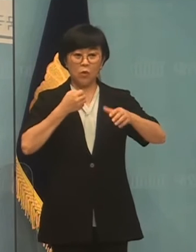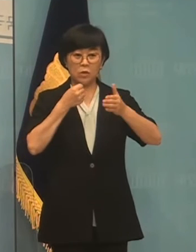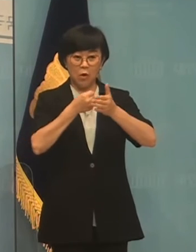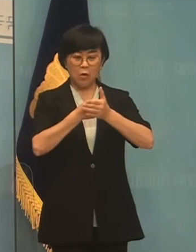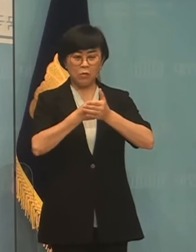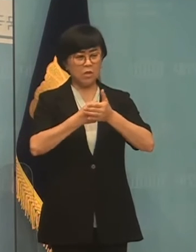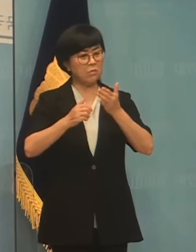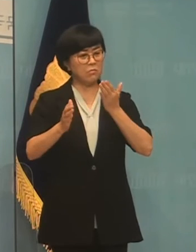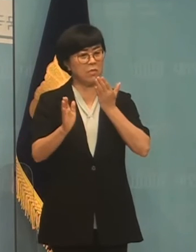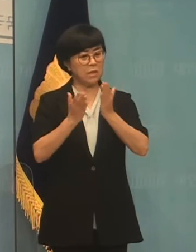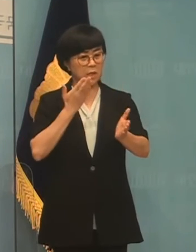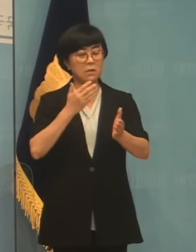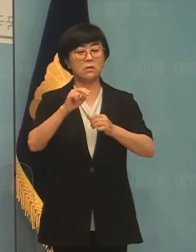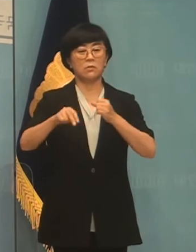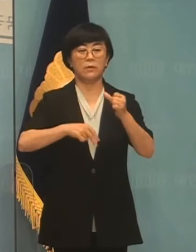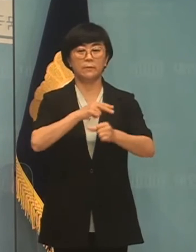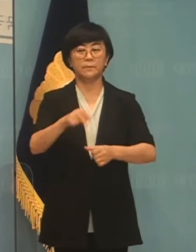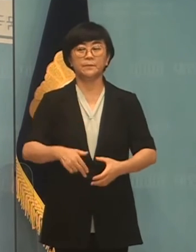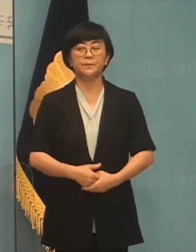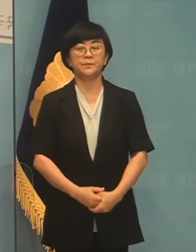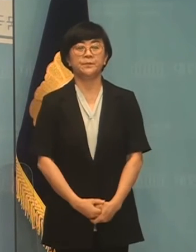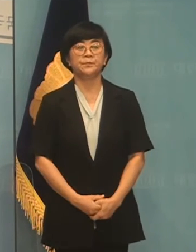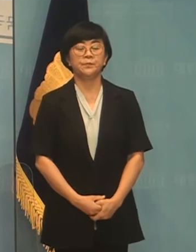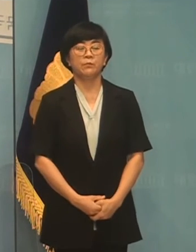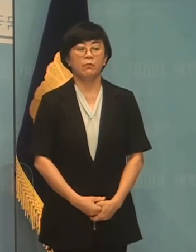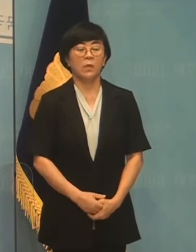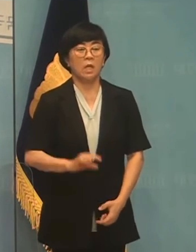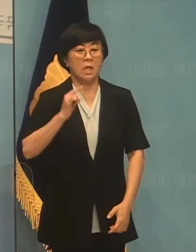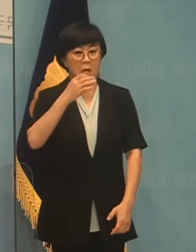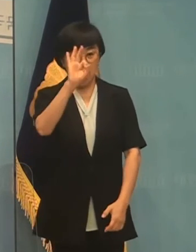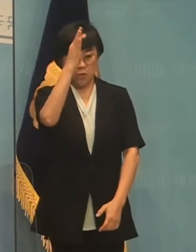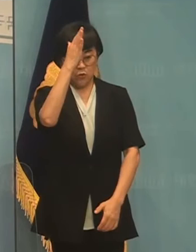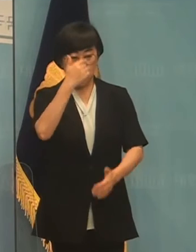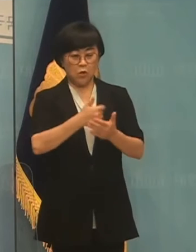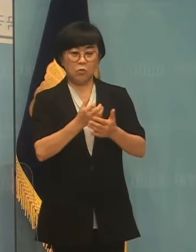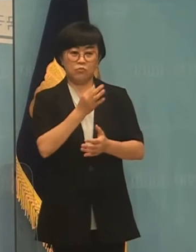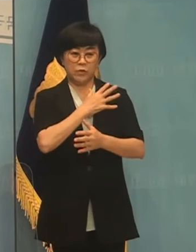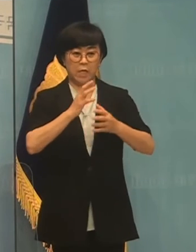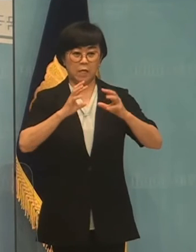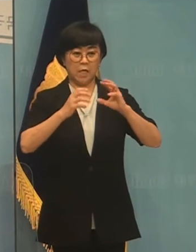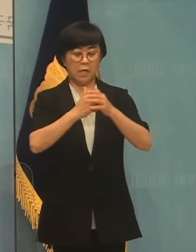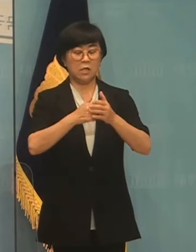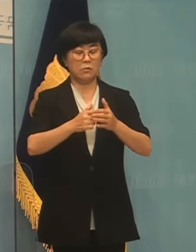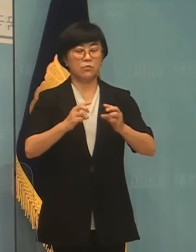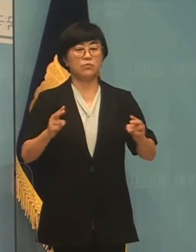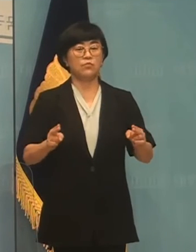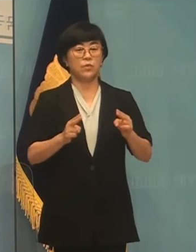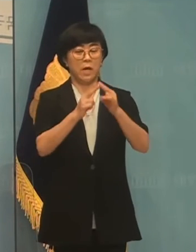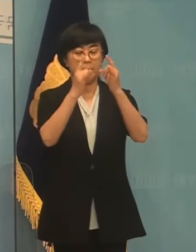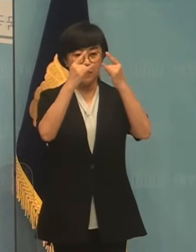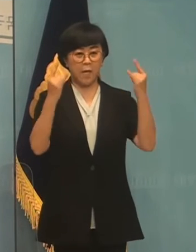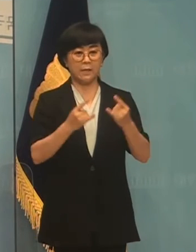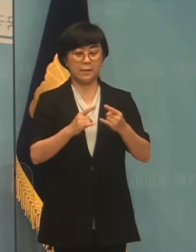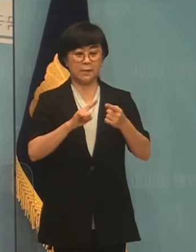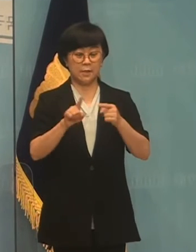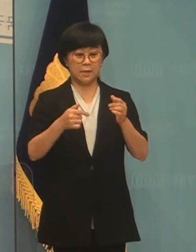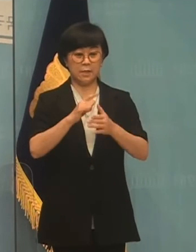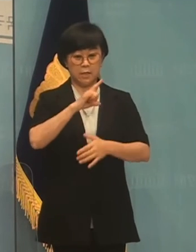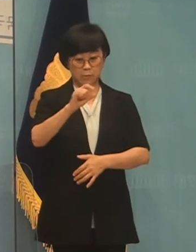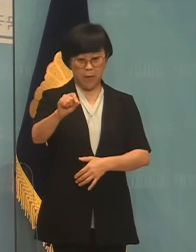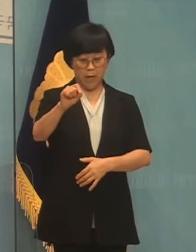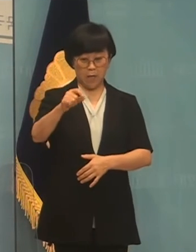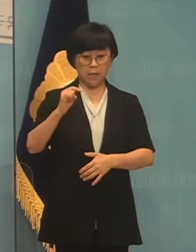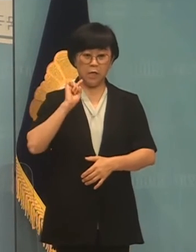모서되는 것 아닙니까? 예술 선진국인 프랑스의 경우에는 지방예술청을